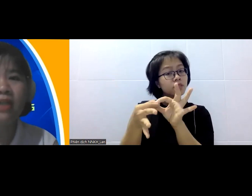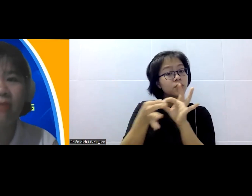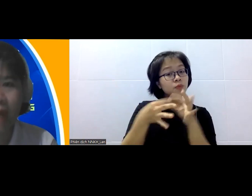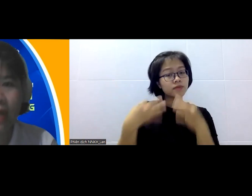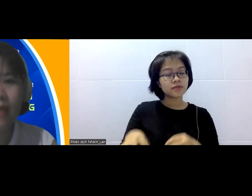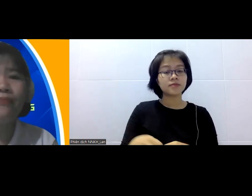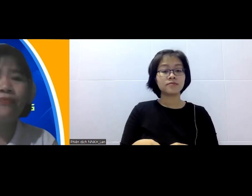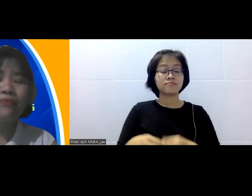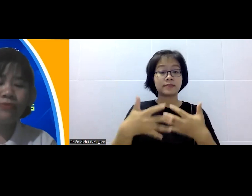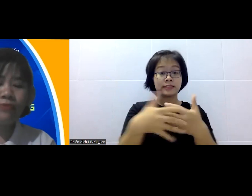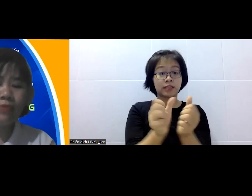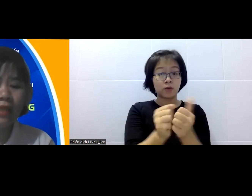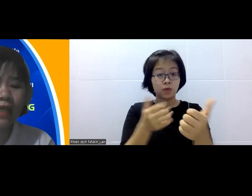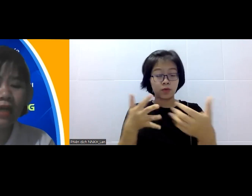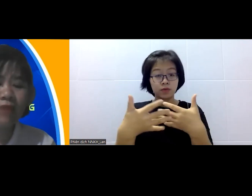Hãy subscribe Ghiền Mì bỏ lỡ